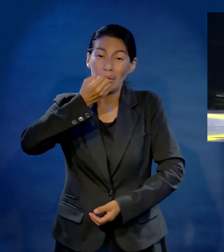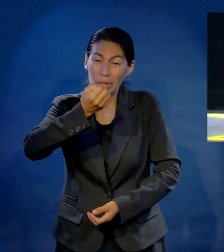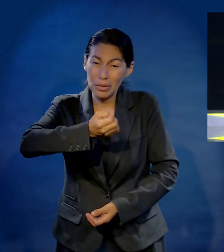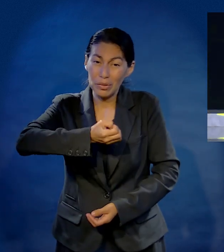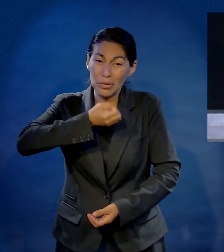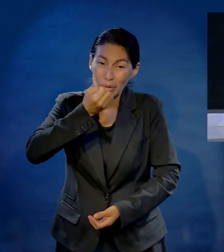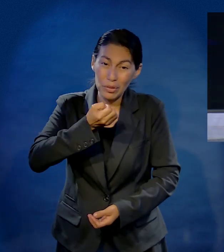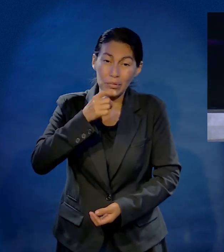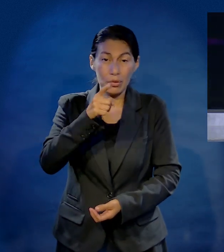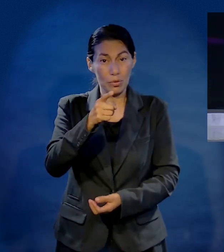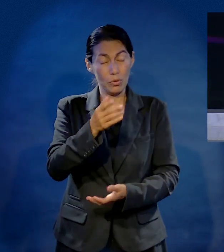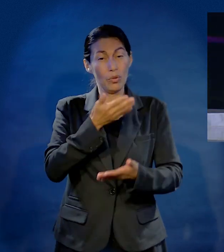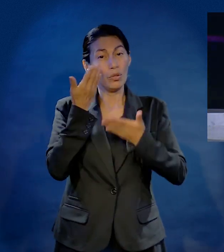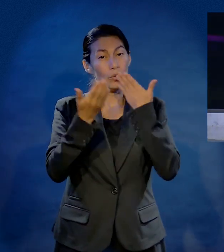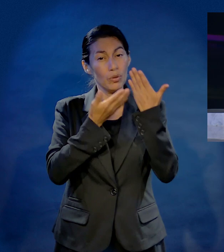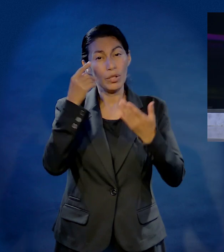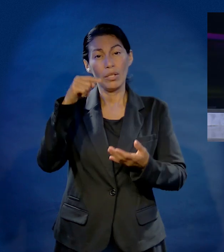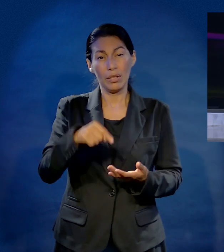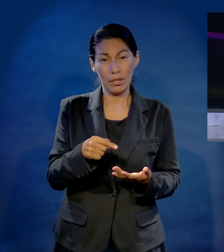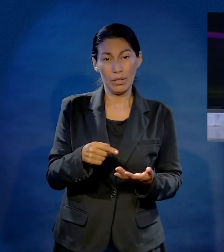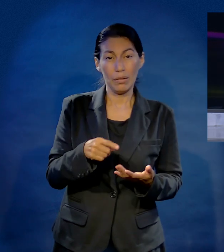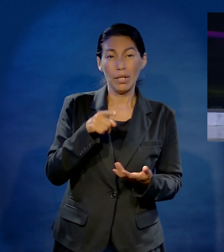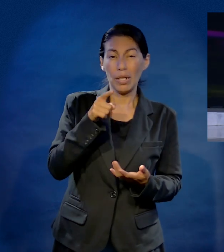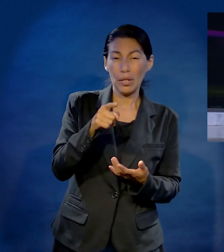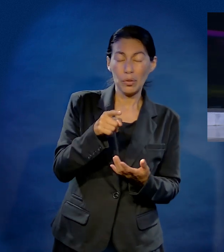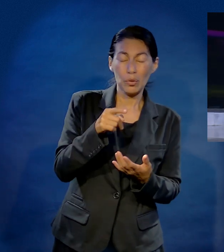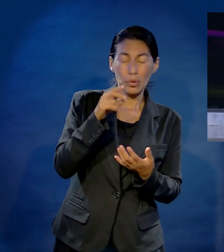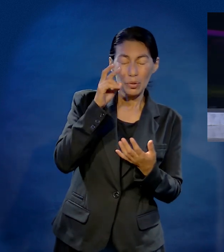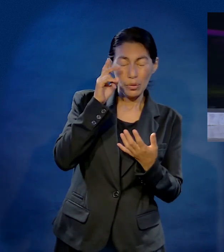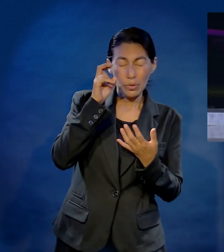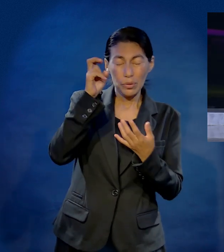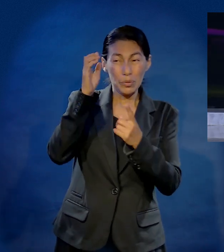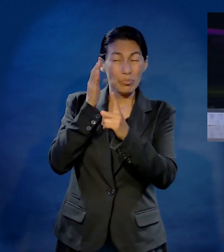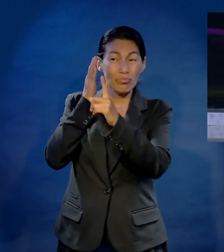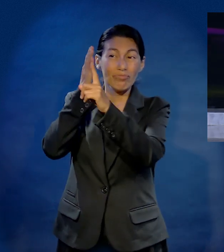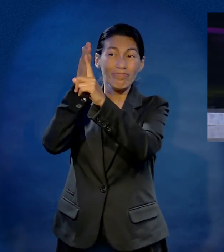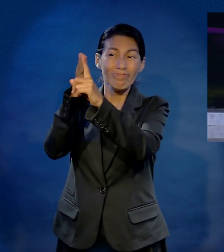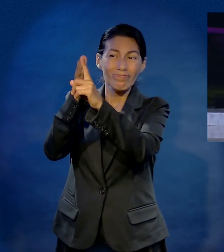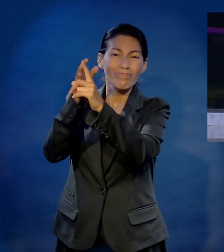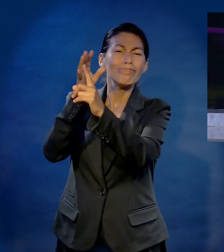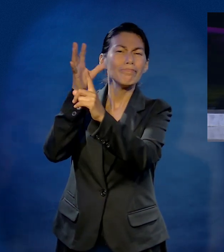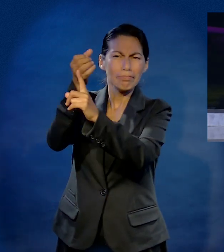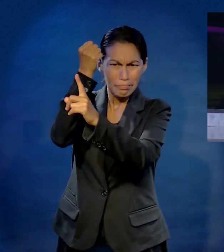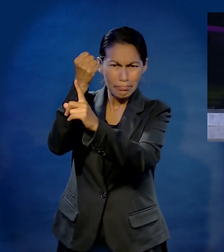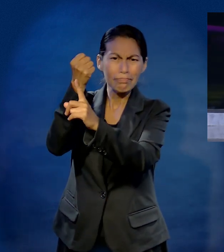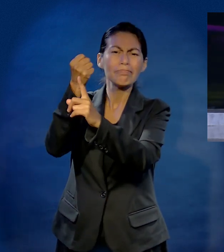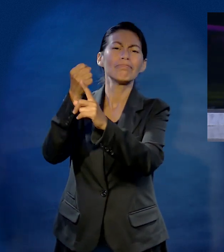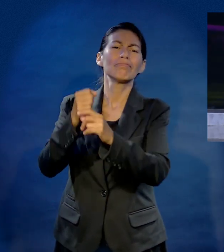tantas oraciones para enviarte a esta universidad, para que encuentres el sueño de tu vida,